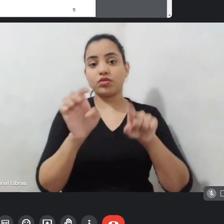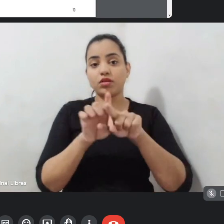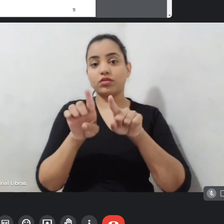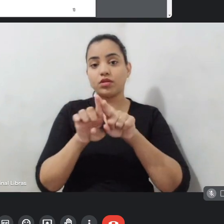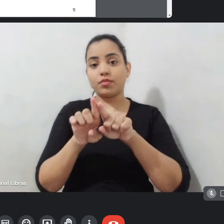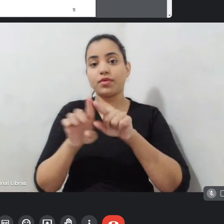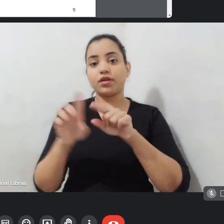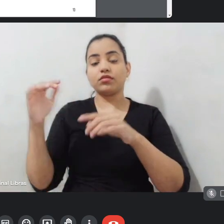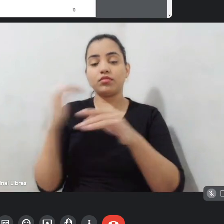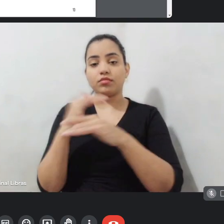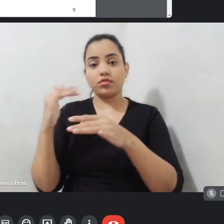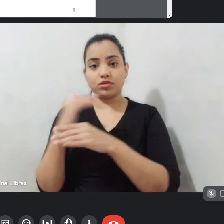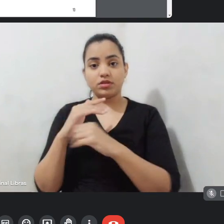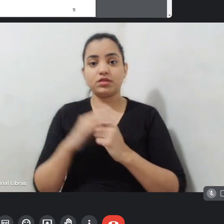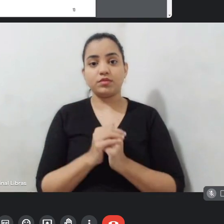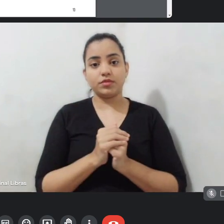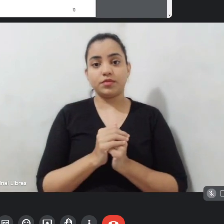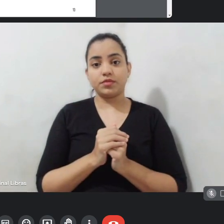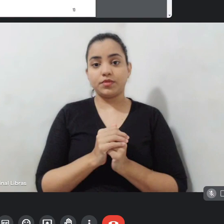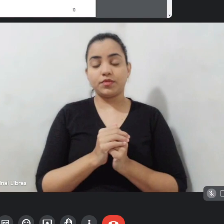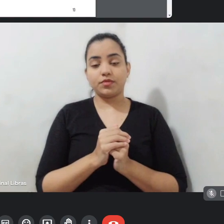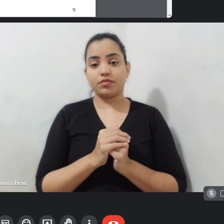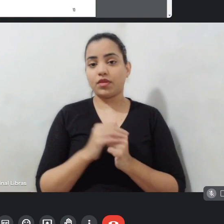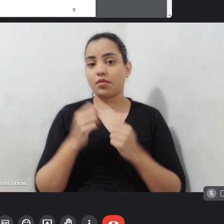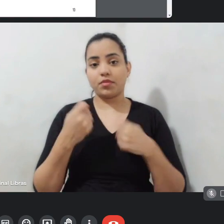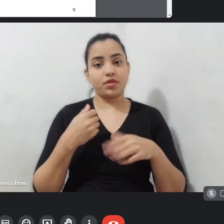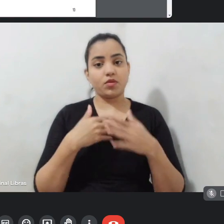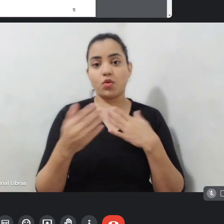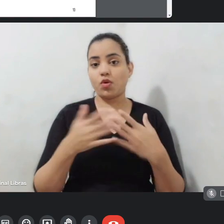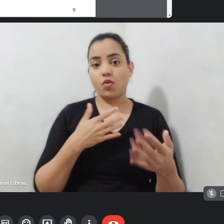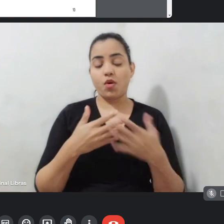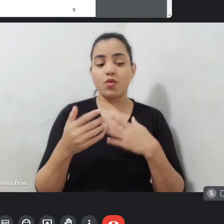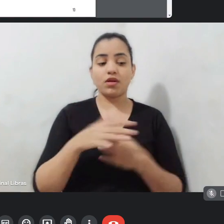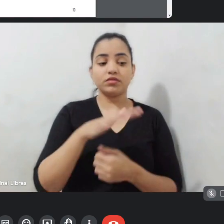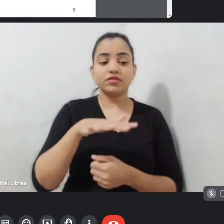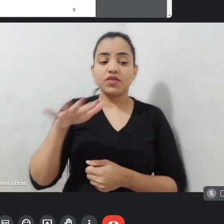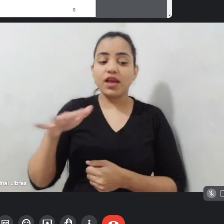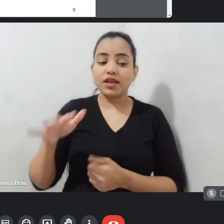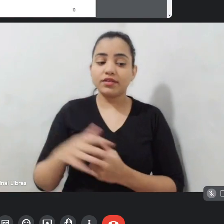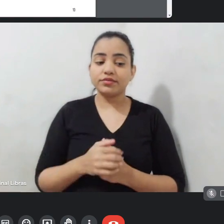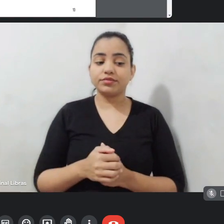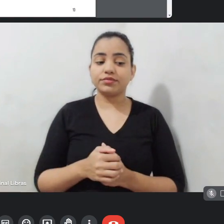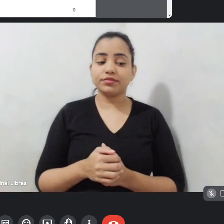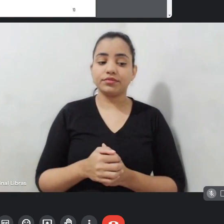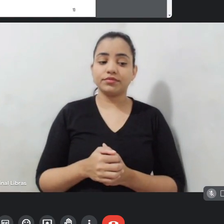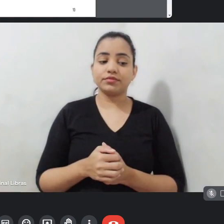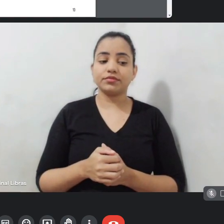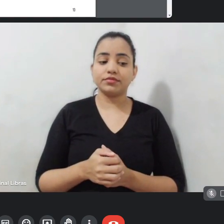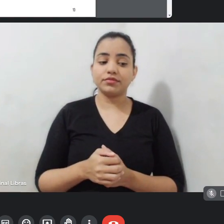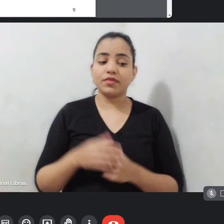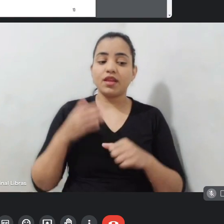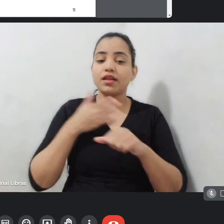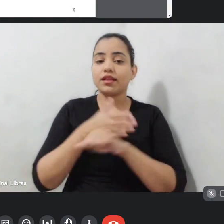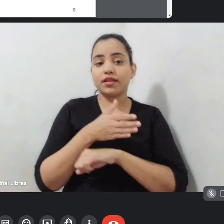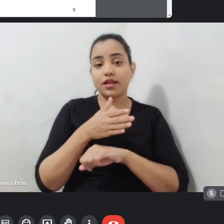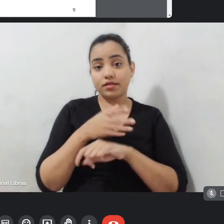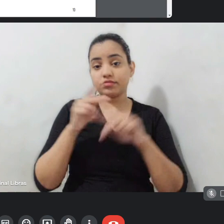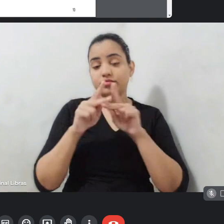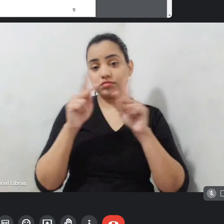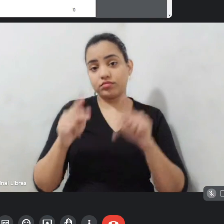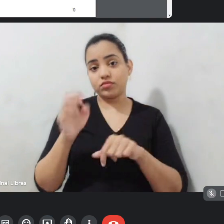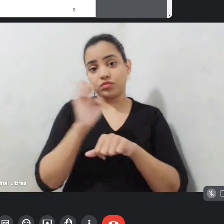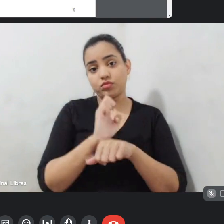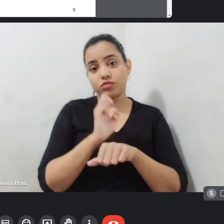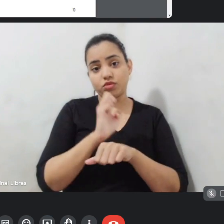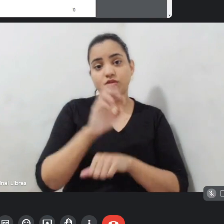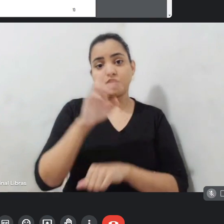E seja lá que esfera for. Então, qualquer município, você pode entrar com o projeto no município. O Rio Grande